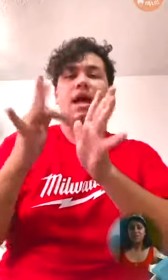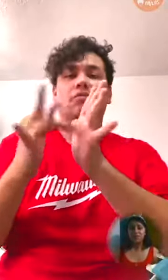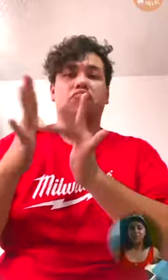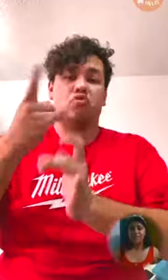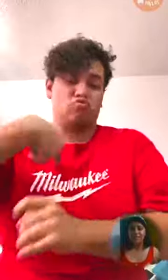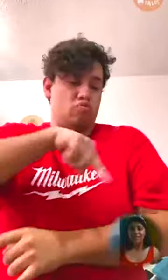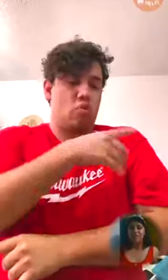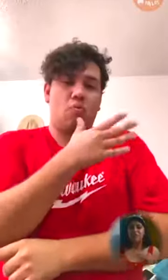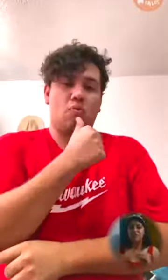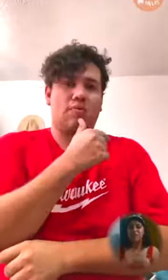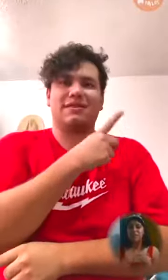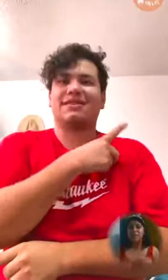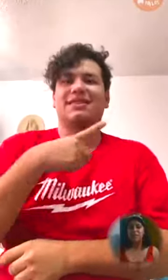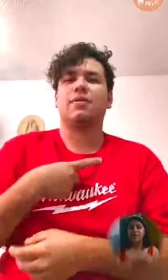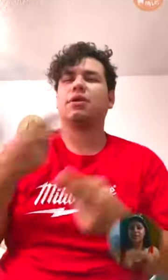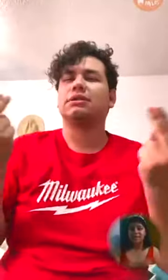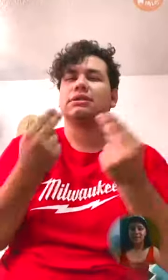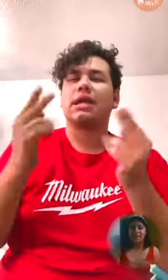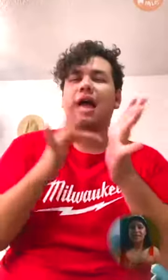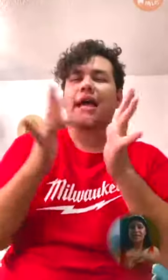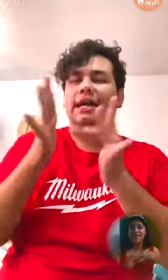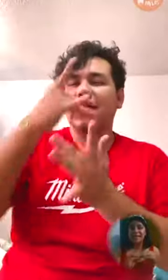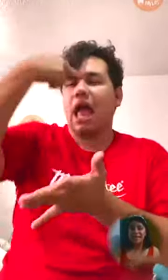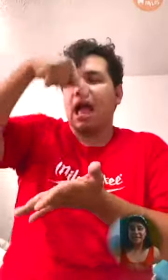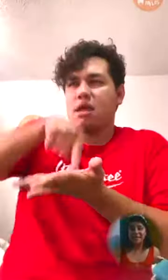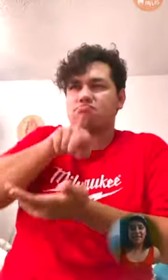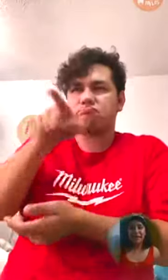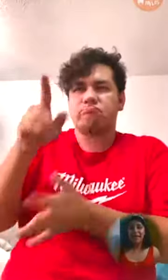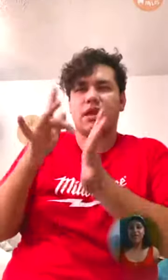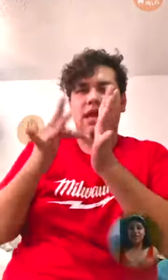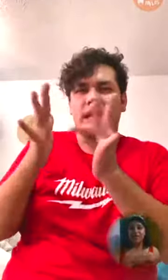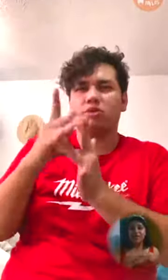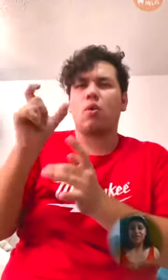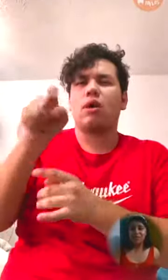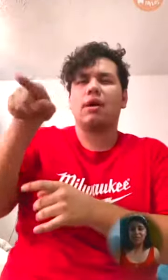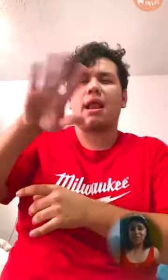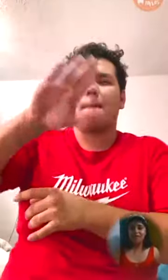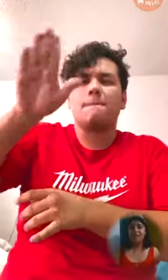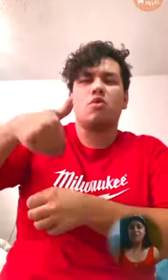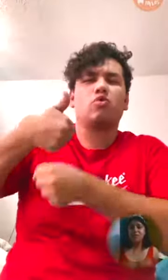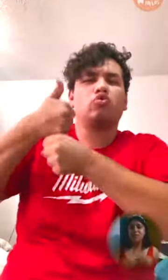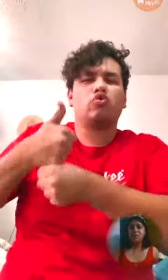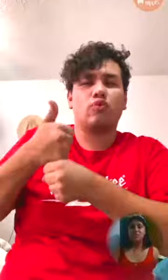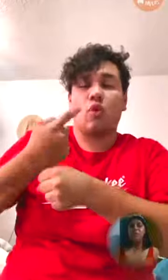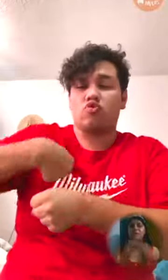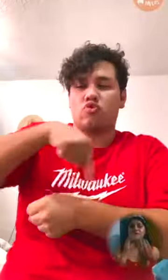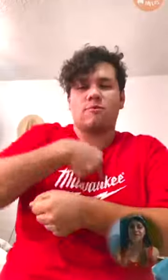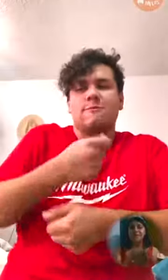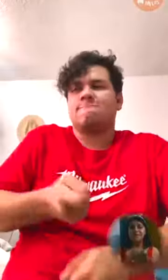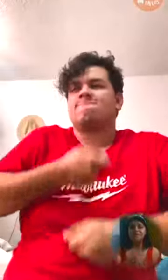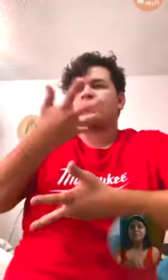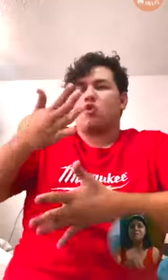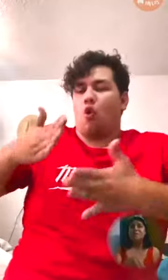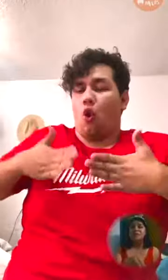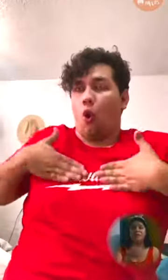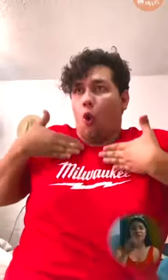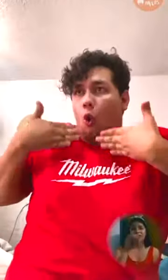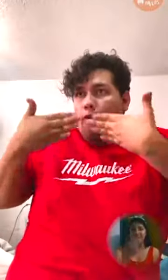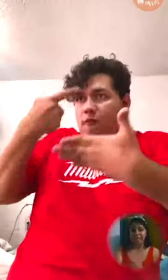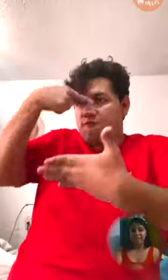podamos hacer si no es por medio de Cristo, de creer en él, en su sacrificio, en nosotros depositar toda nuestra confianza en él.